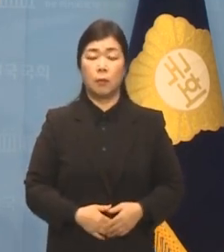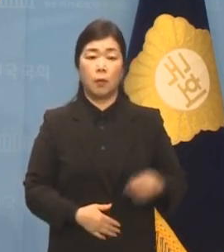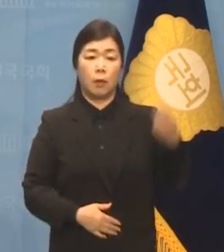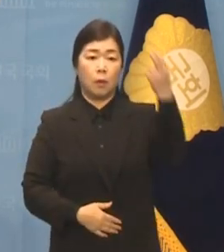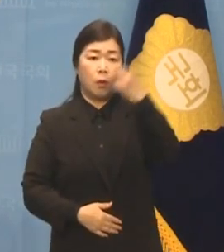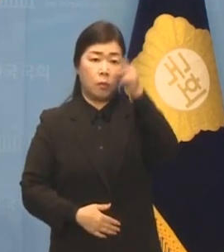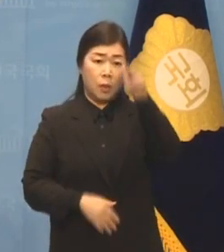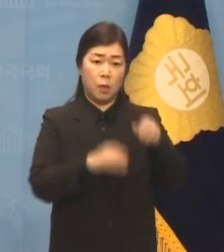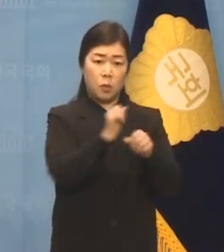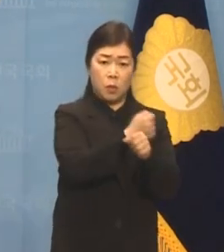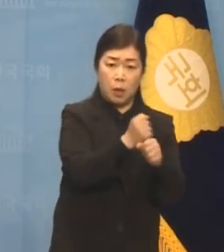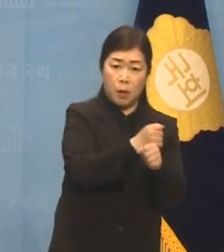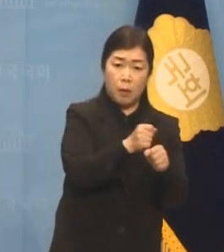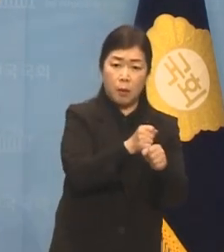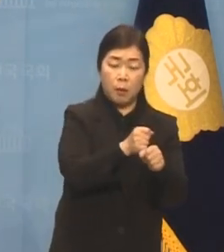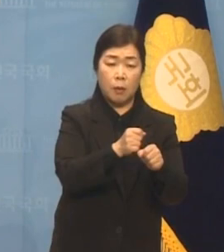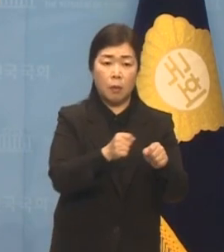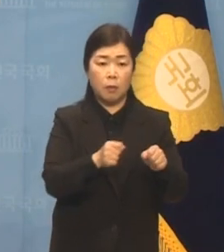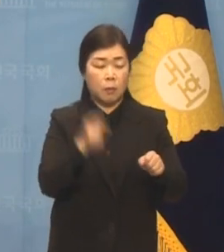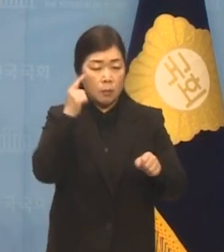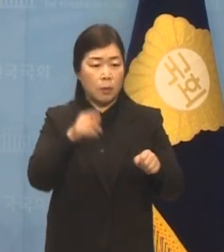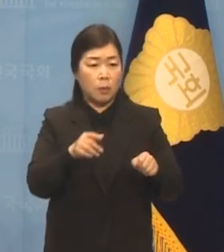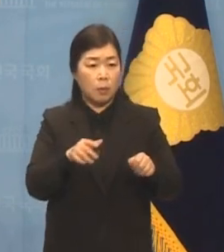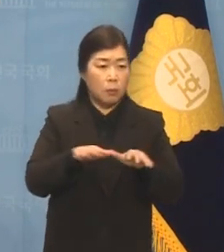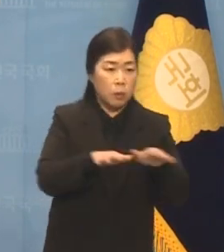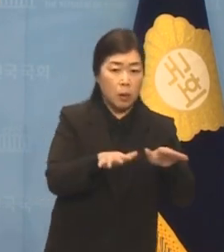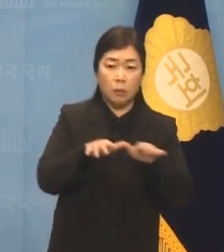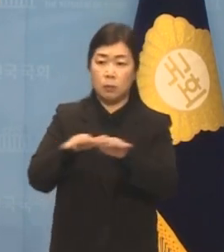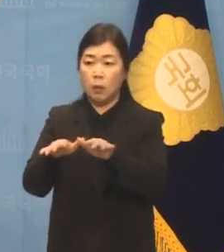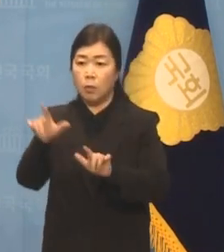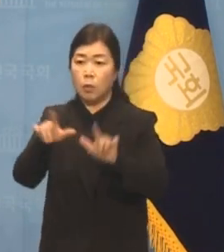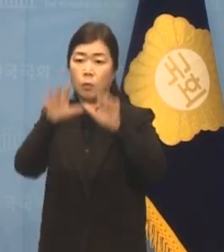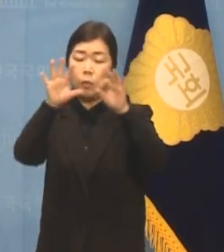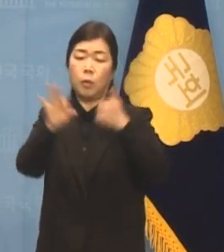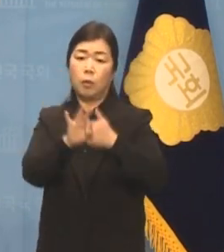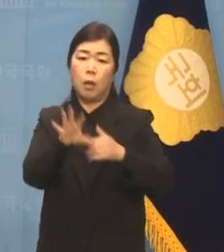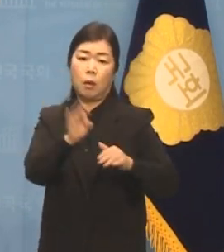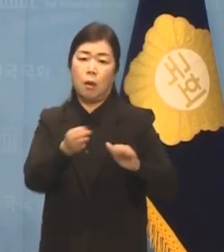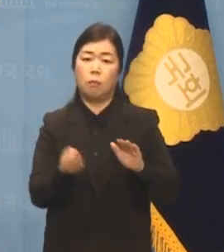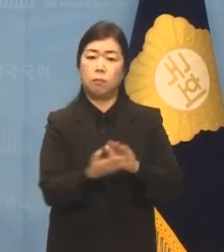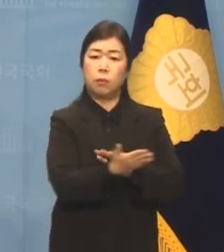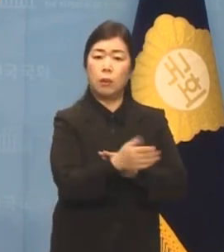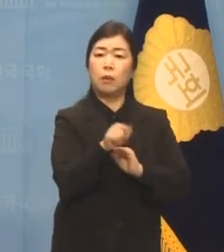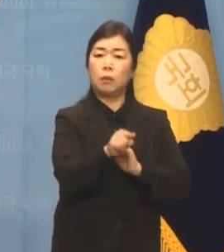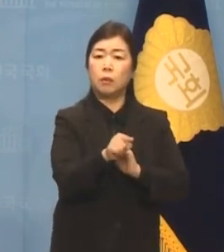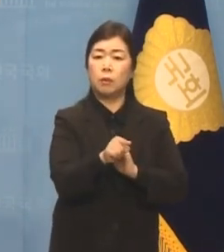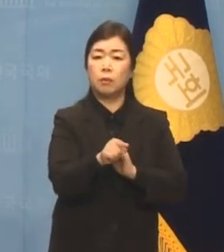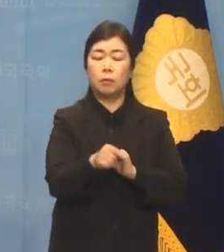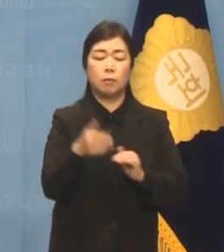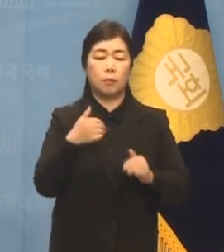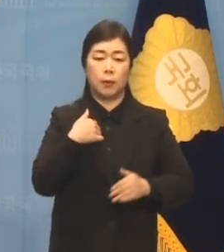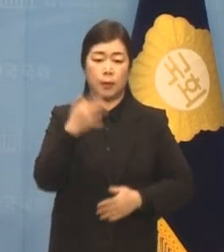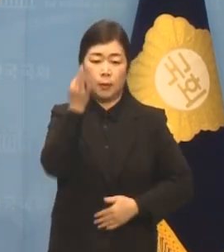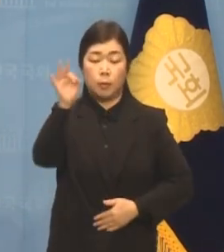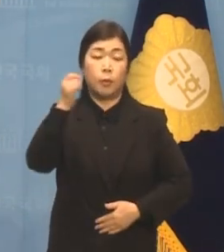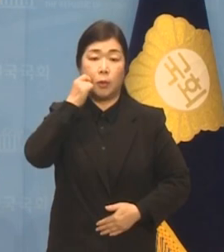부하 내동하는 금품수수 프레임은 절대 결단코 인정할 수 없습니다.